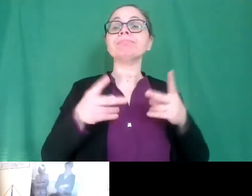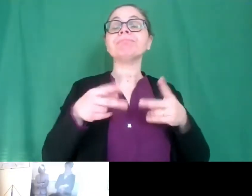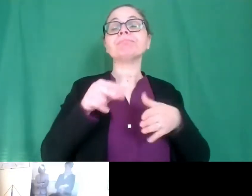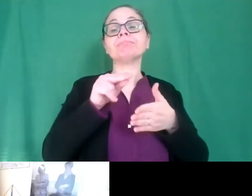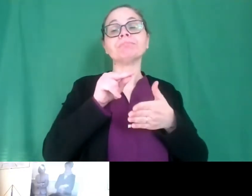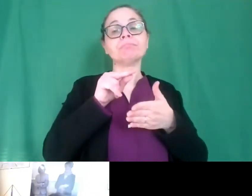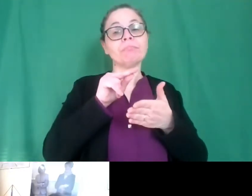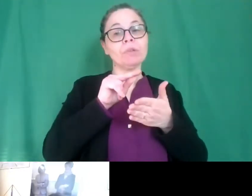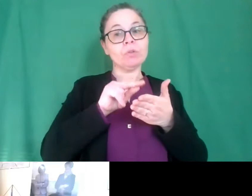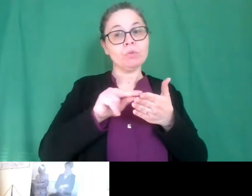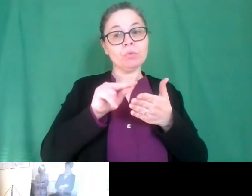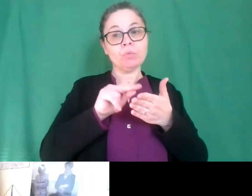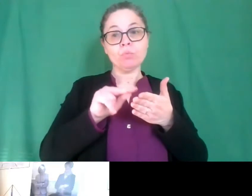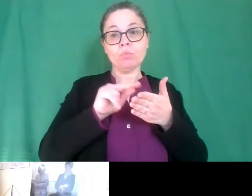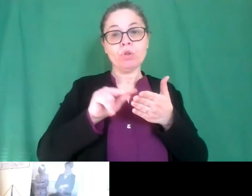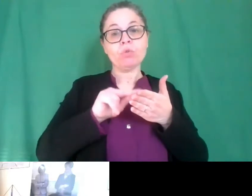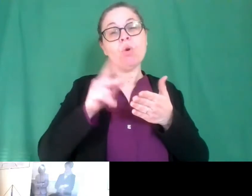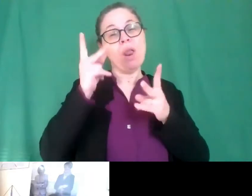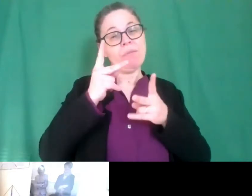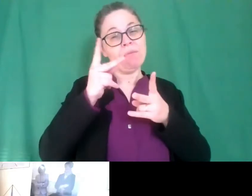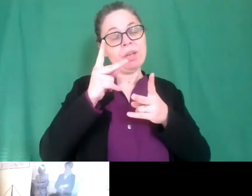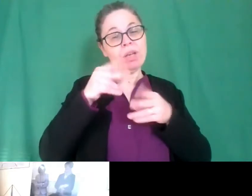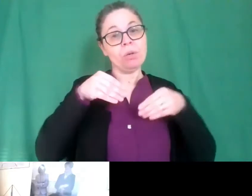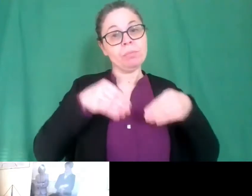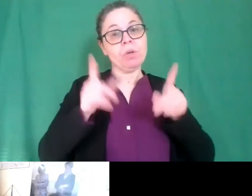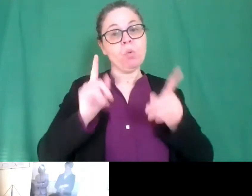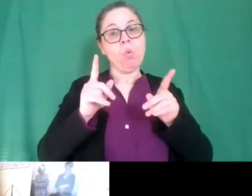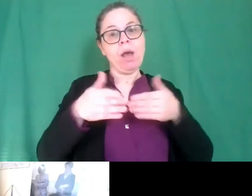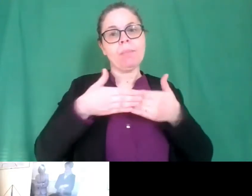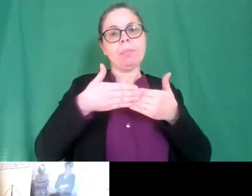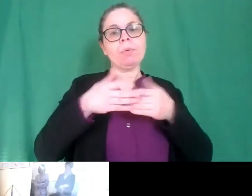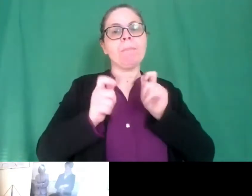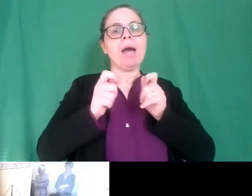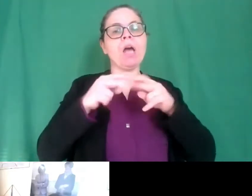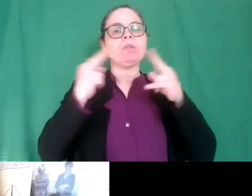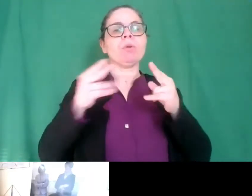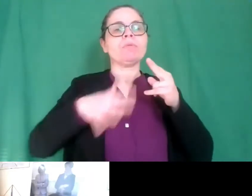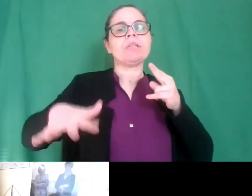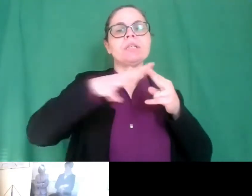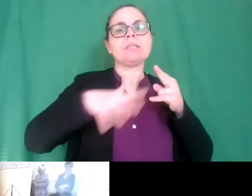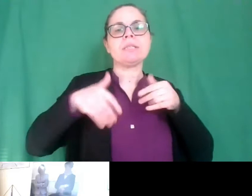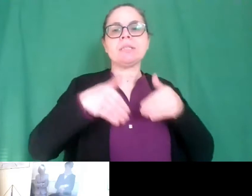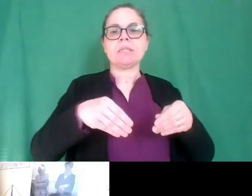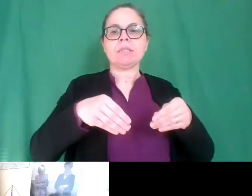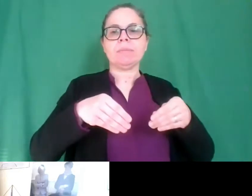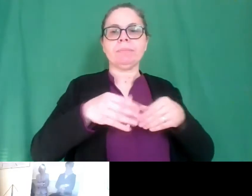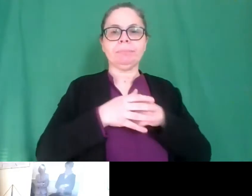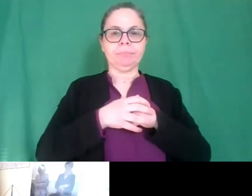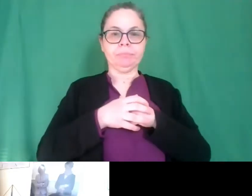solo dalla dall'interland padovano caso mai dall'emilia per noi è stato molto bene